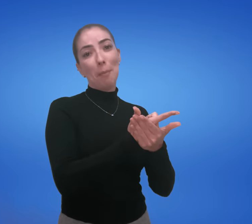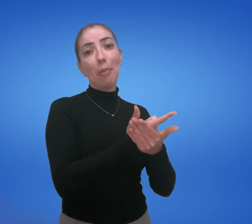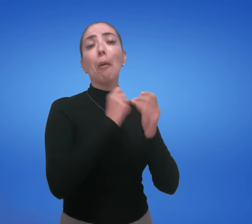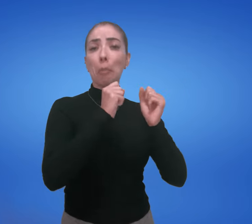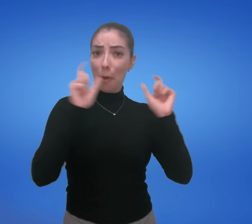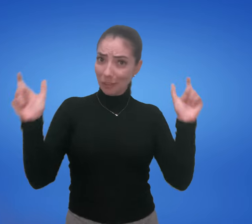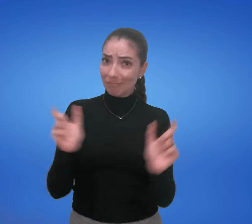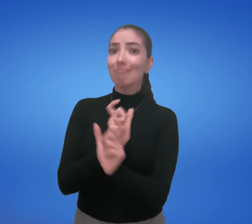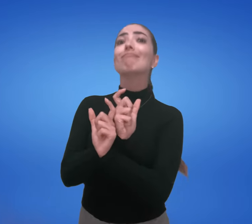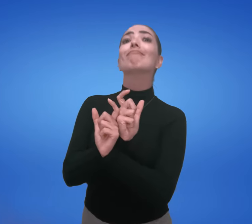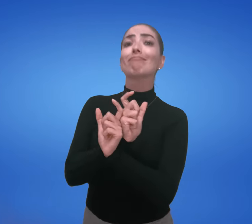o comprar.